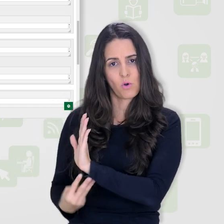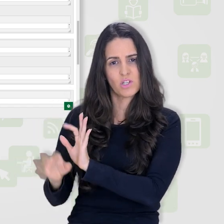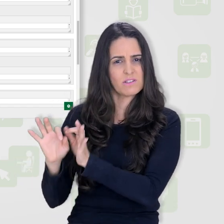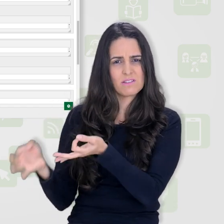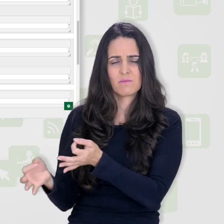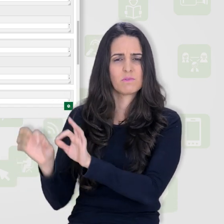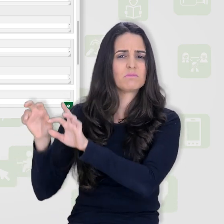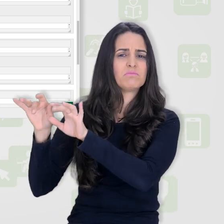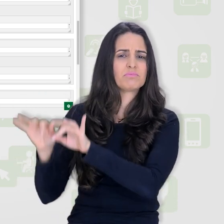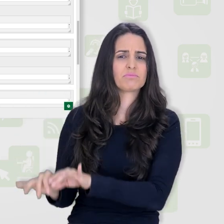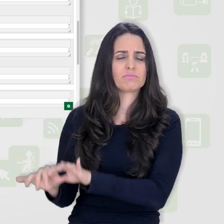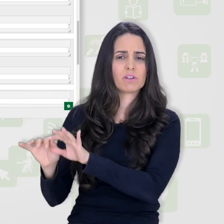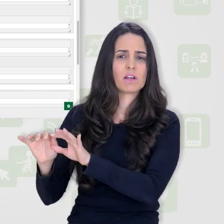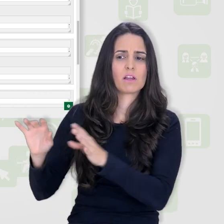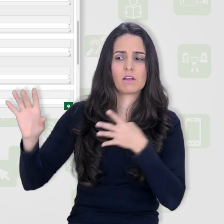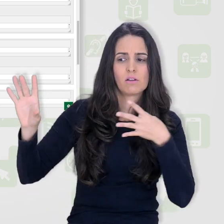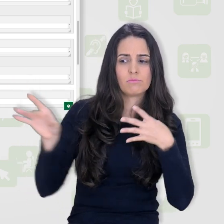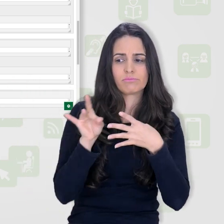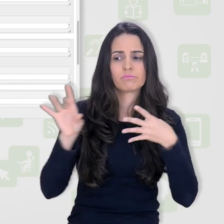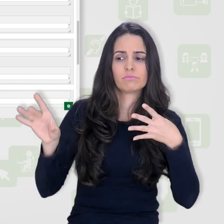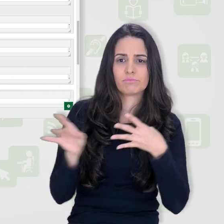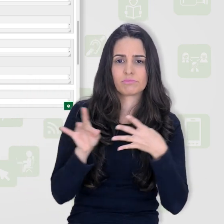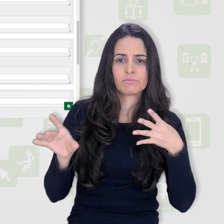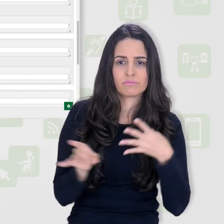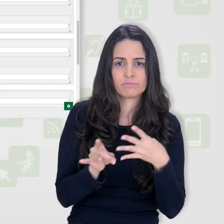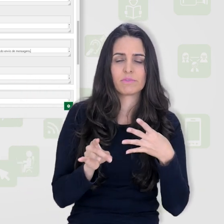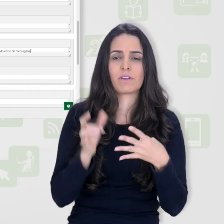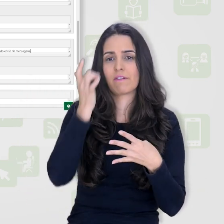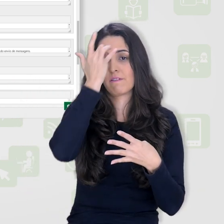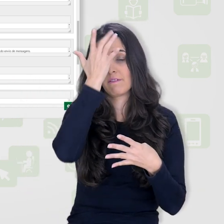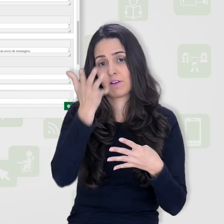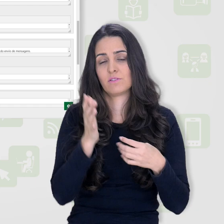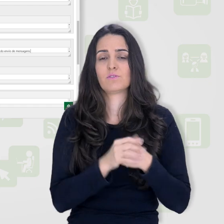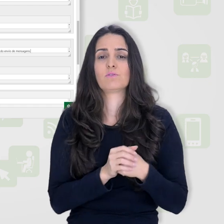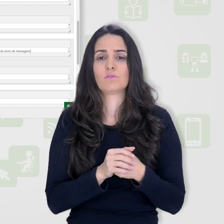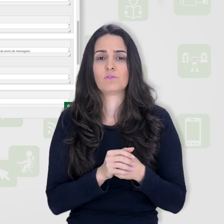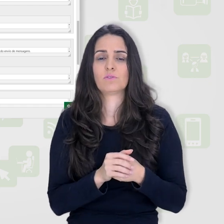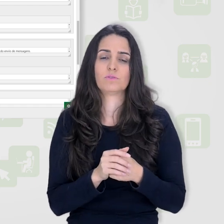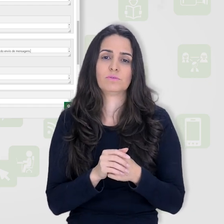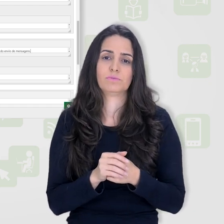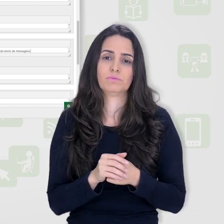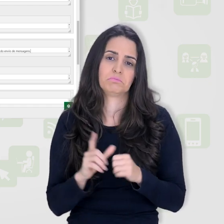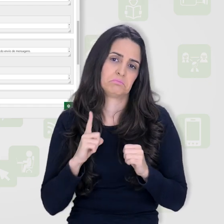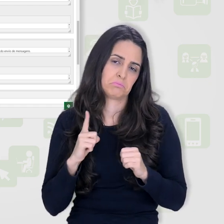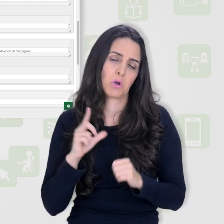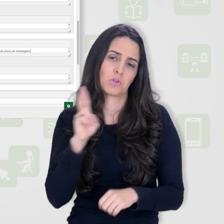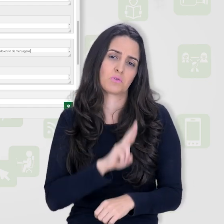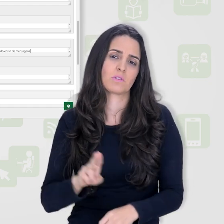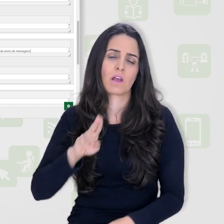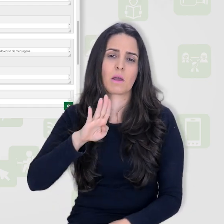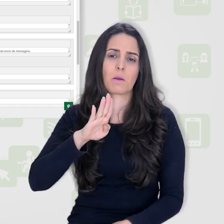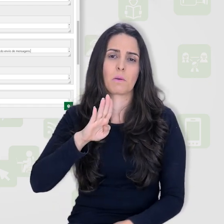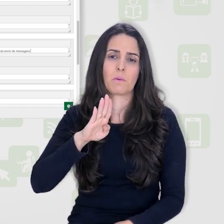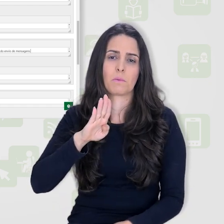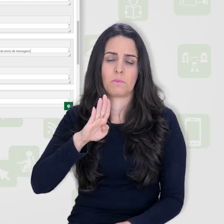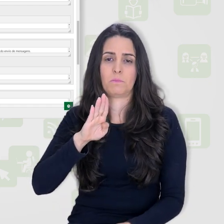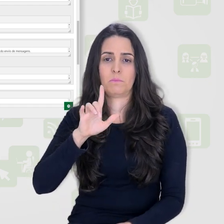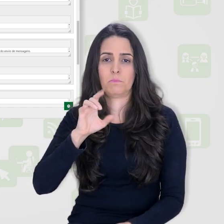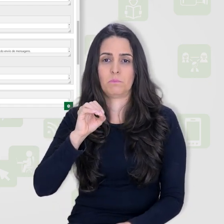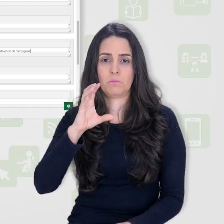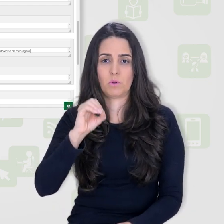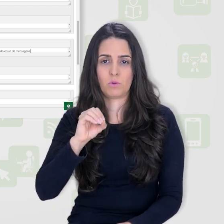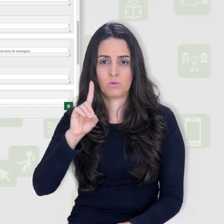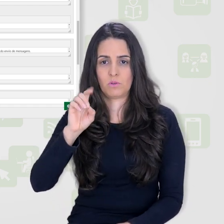em um editor de texto simples, para não ter problemas com a formatação. Por exemplo, um bloco de notas. E aí no